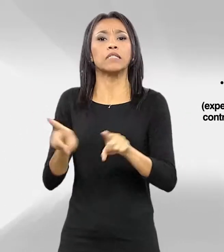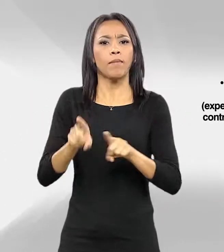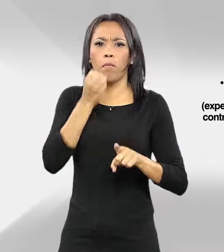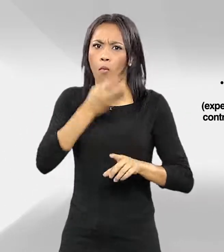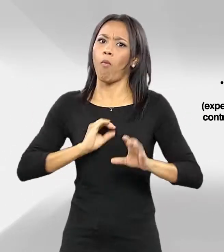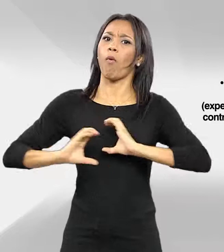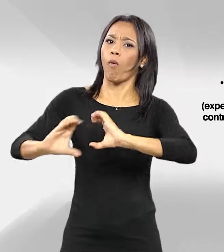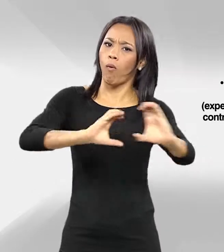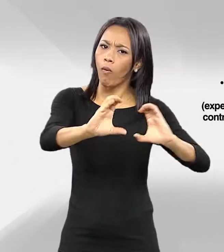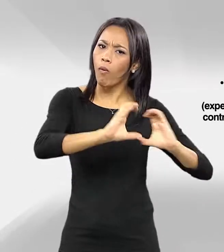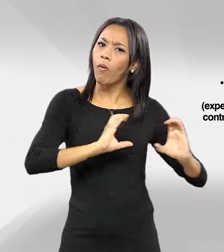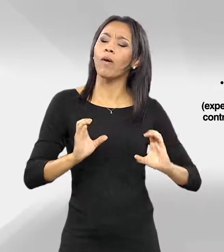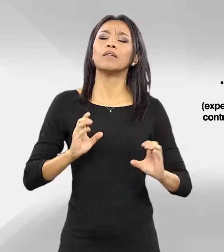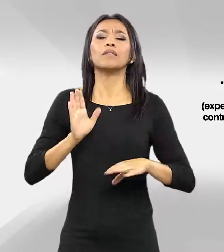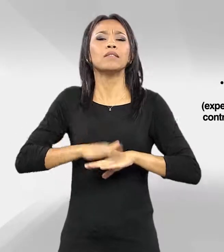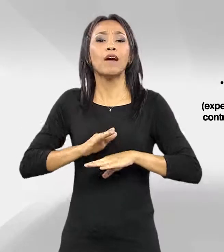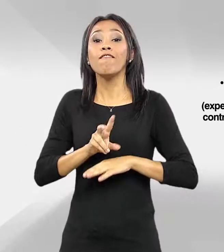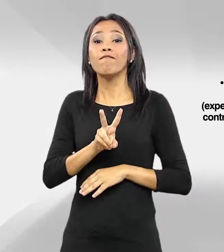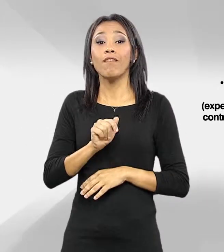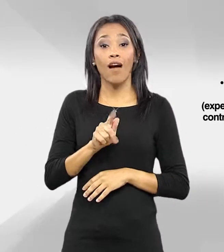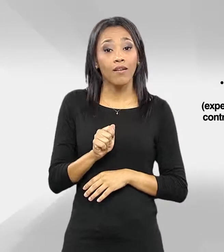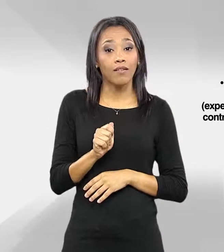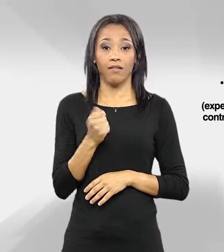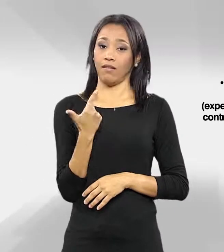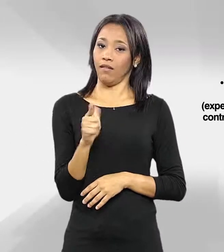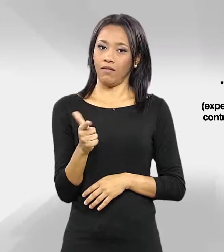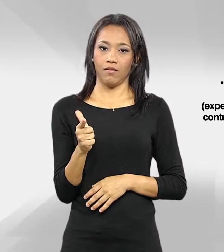comunicação. Disponibilidade de cargo não há.